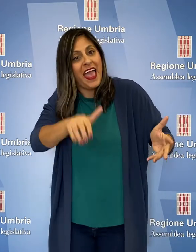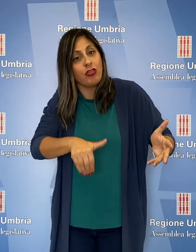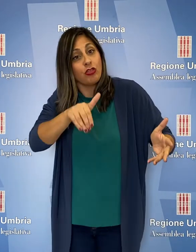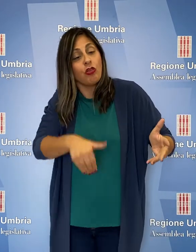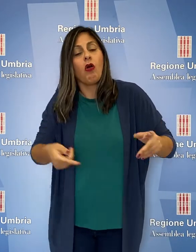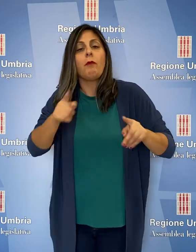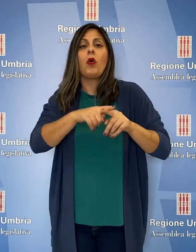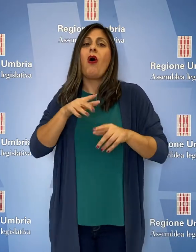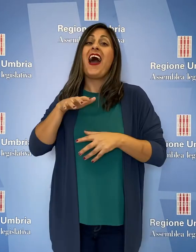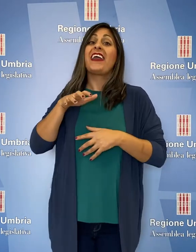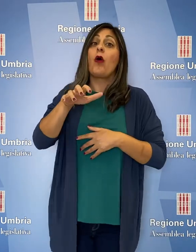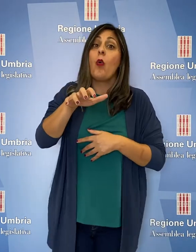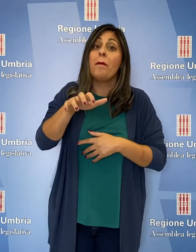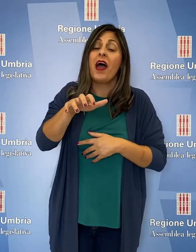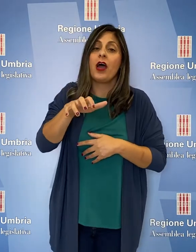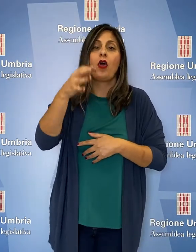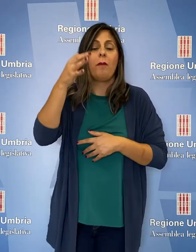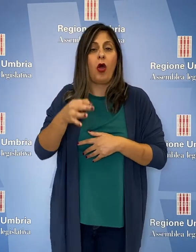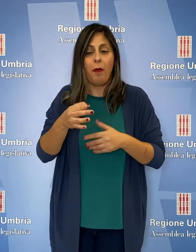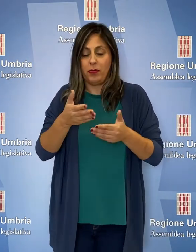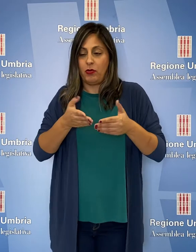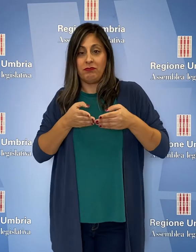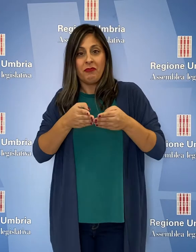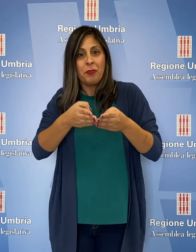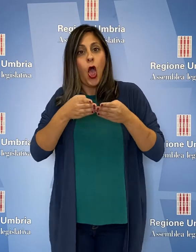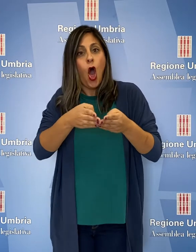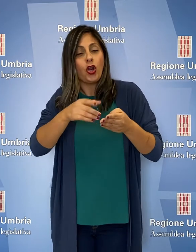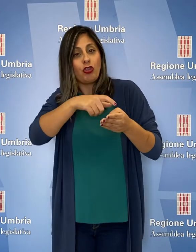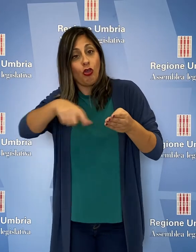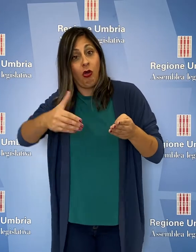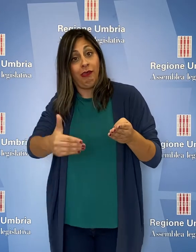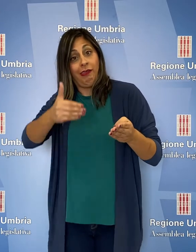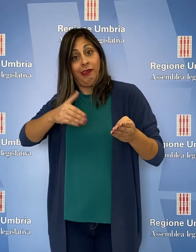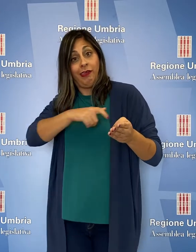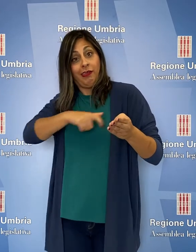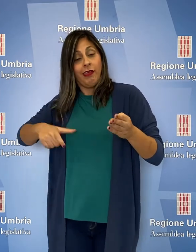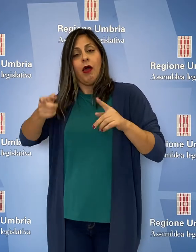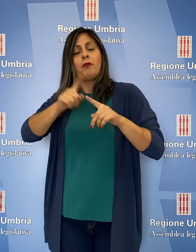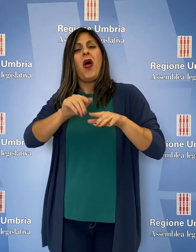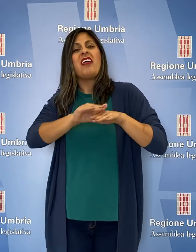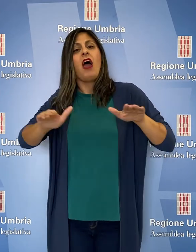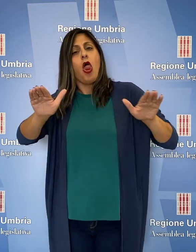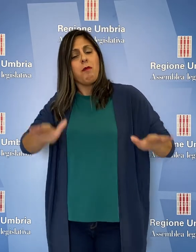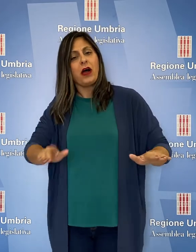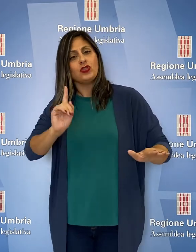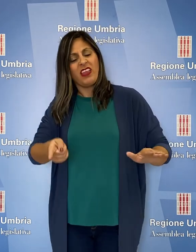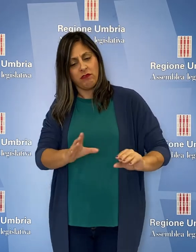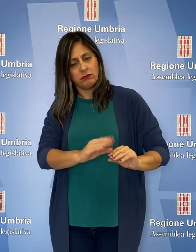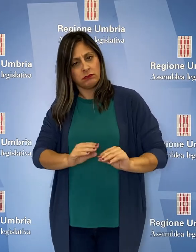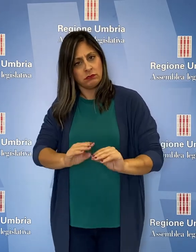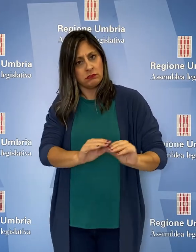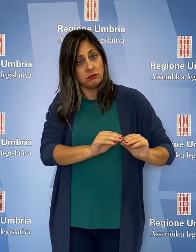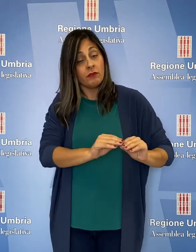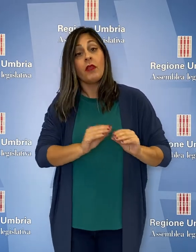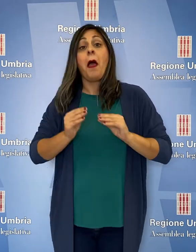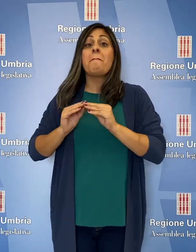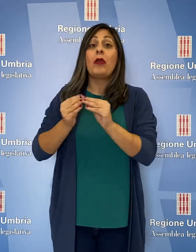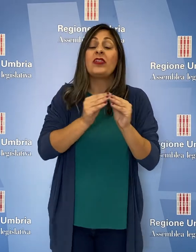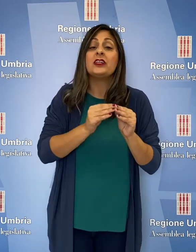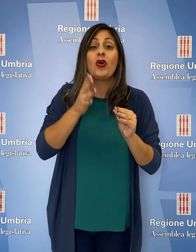il recupero del degrado strutturale delle darsene, degli approdi e l'adeguamento dei bassi livelli, la manutenzione e gestione dei corsi